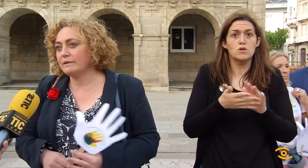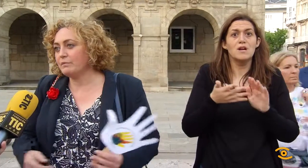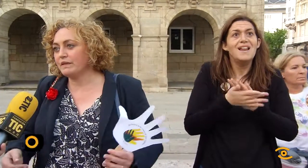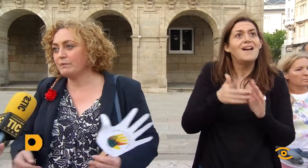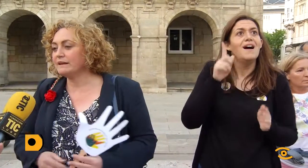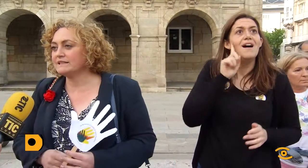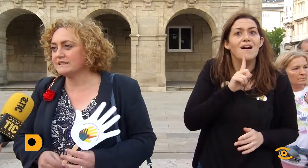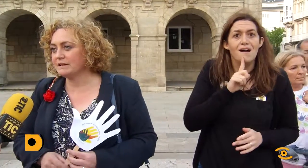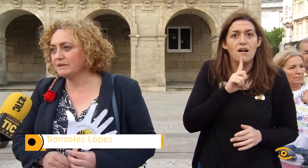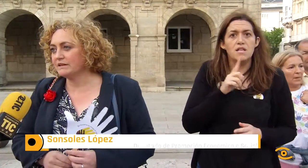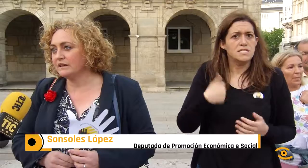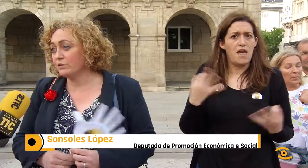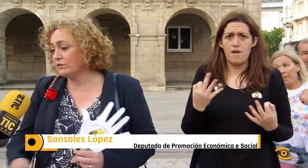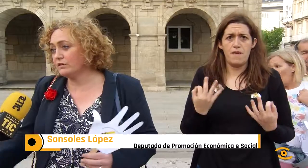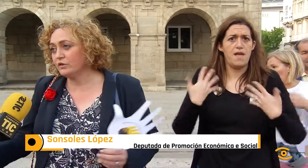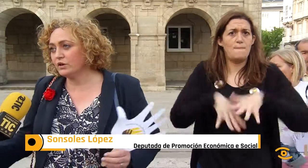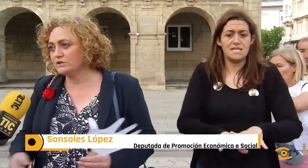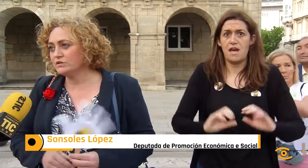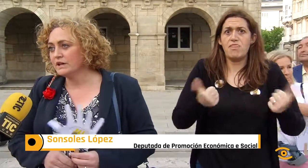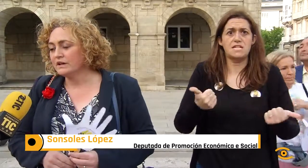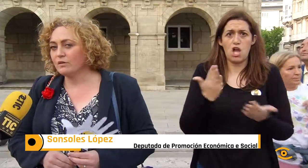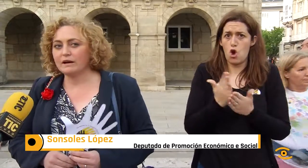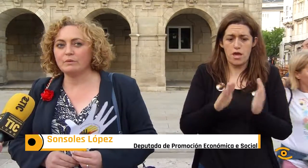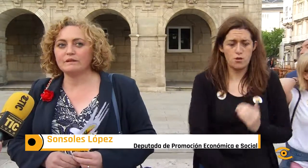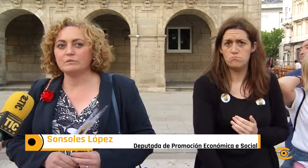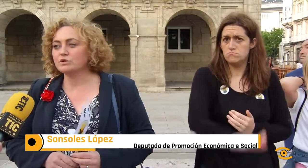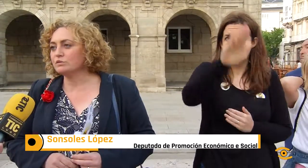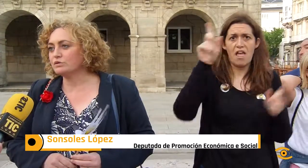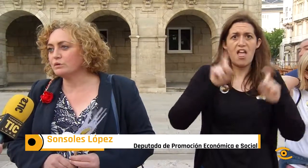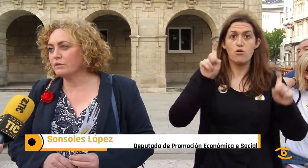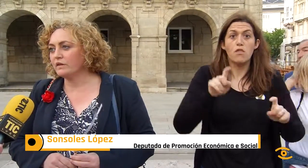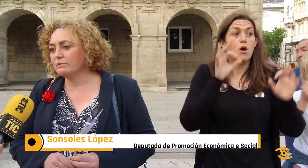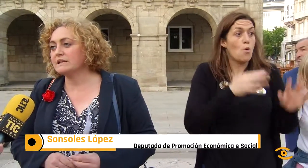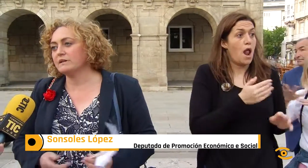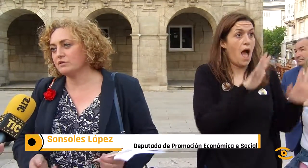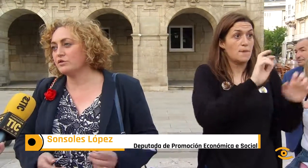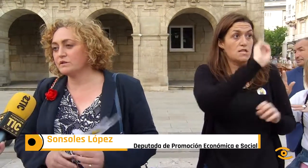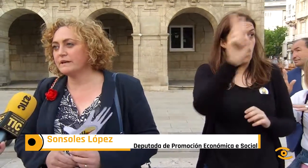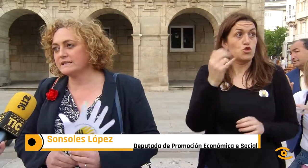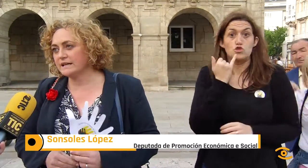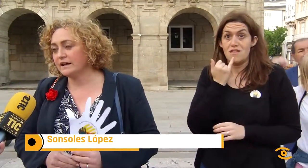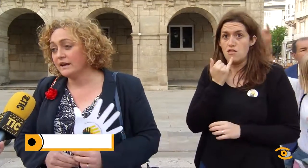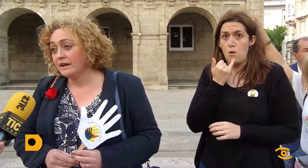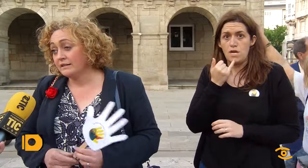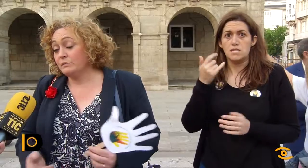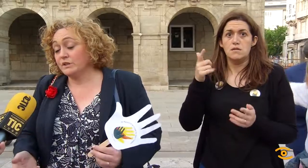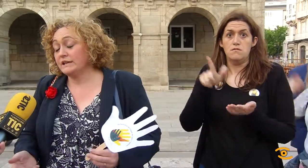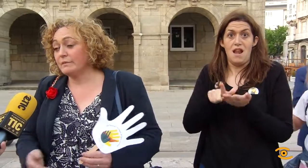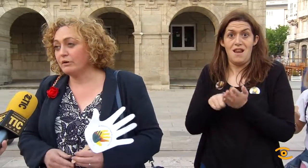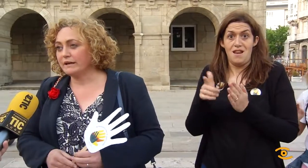É algo que debería empezar a implantarse xa tamén de educación, dentro do colexo, igual que aprenderemos outros tipos de idiomas, a lingua de xordas debería ser